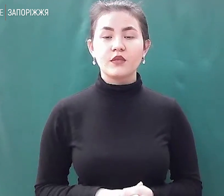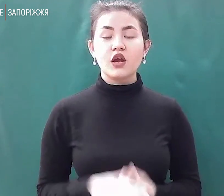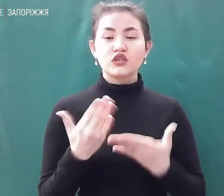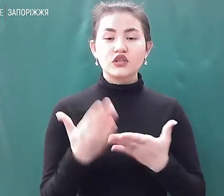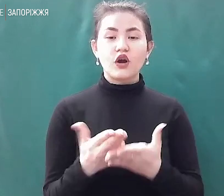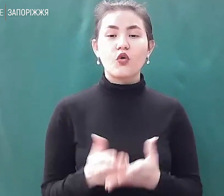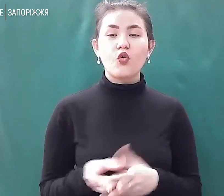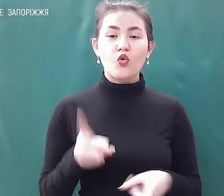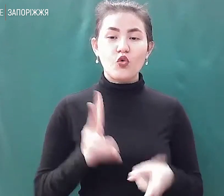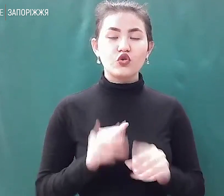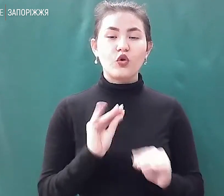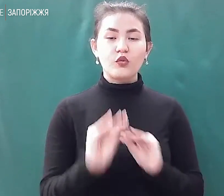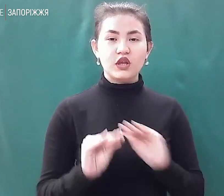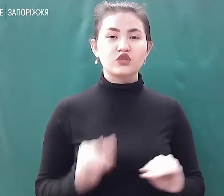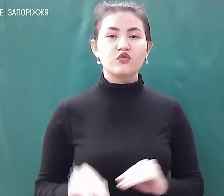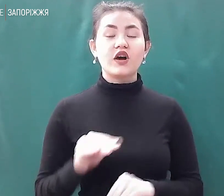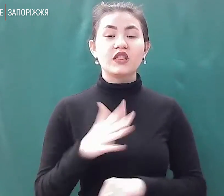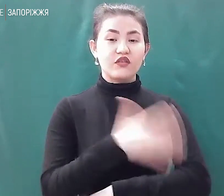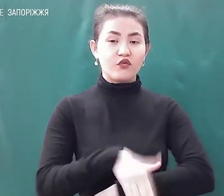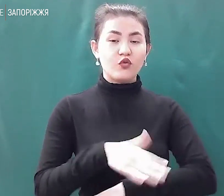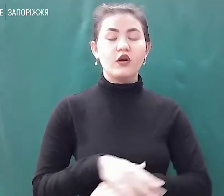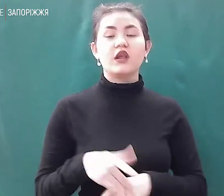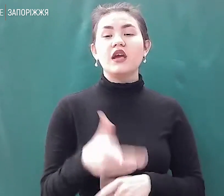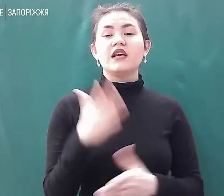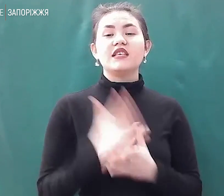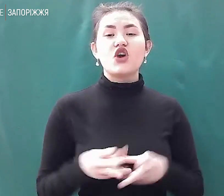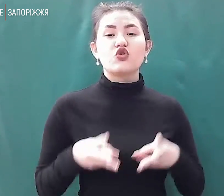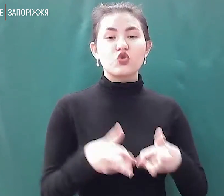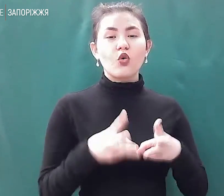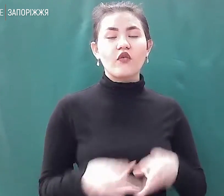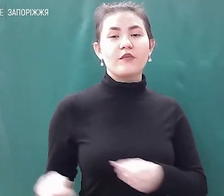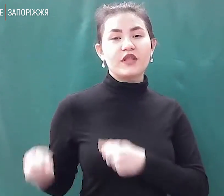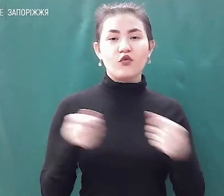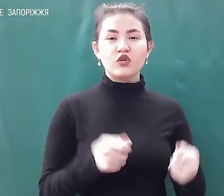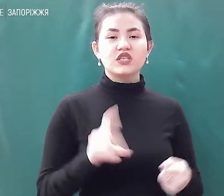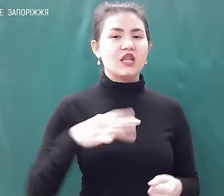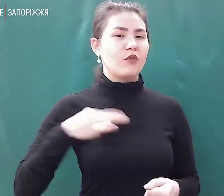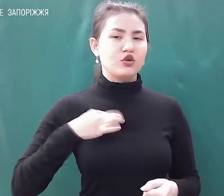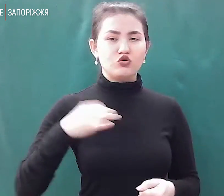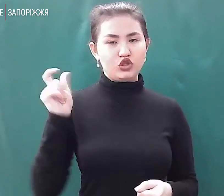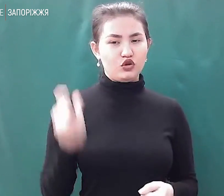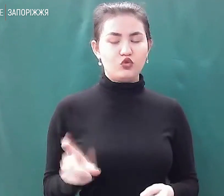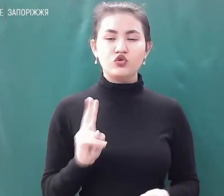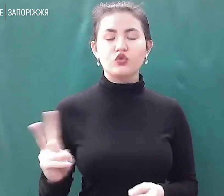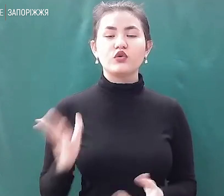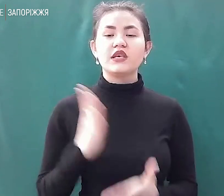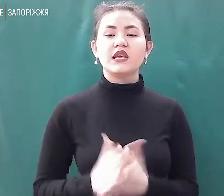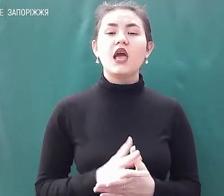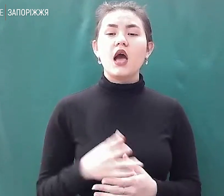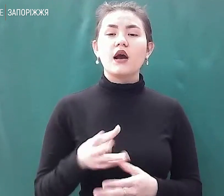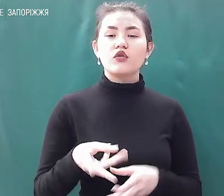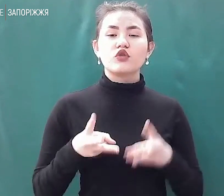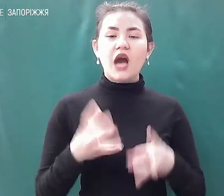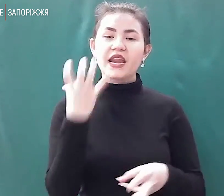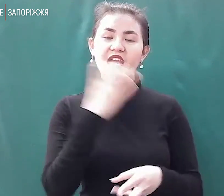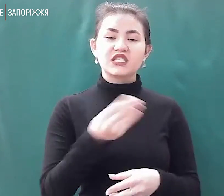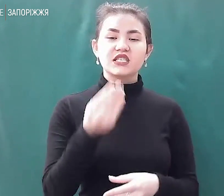облаштували на дворі. Поруч лежать дрова, які підвозять небайдужі запоріжці. Набагаті готують гарячі страви, пояснює запоріжець